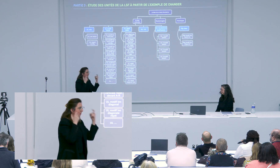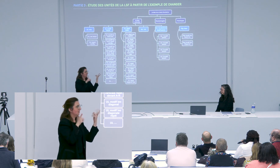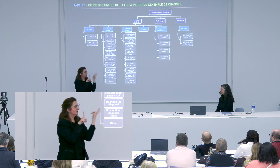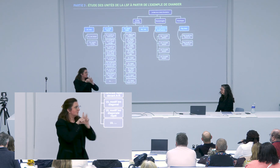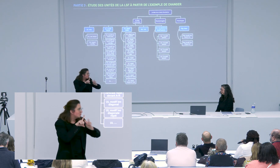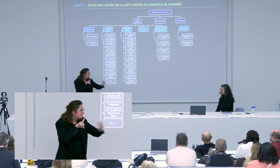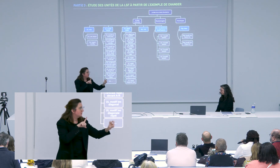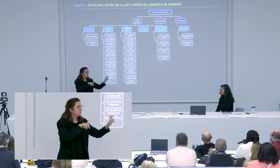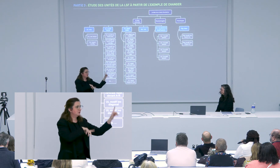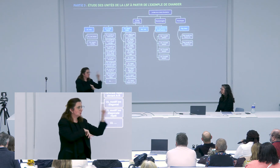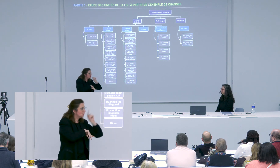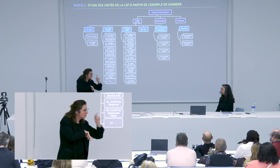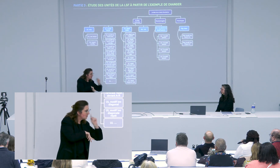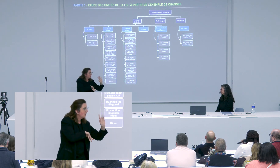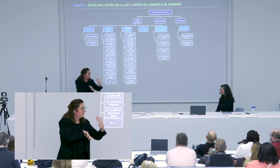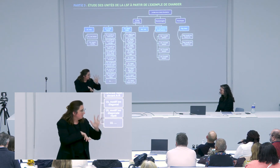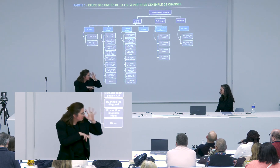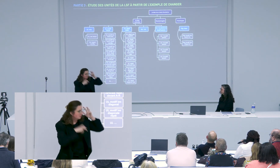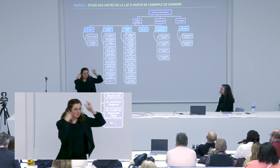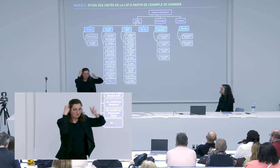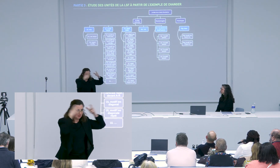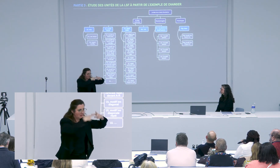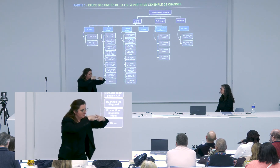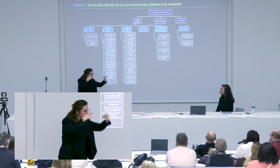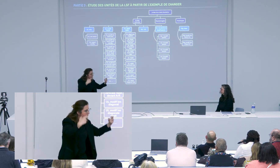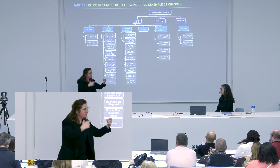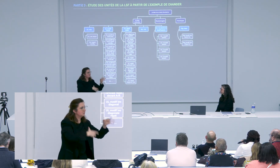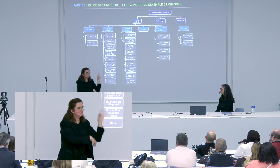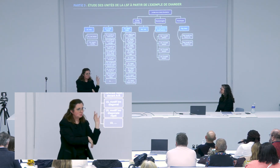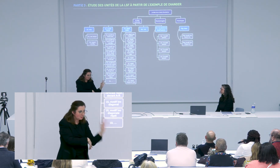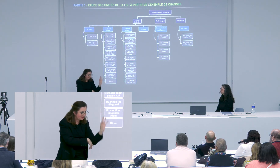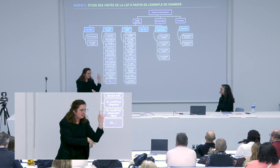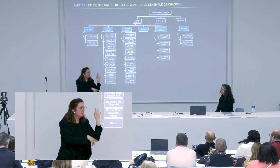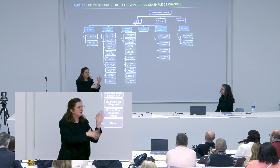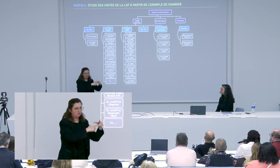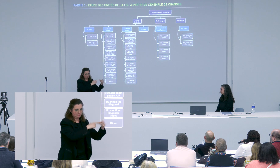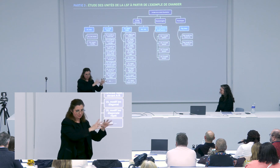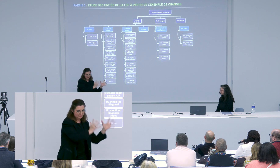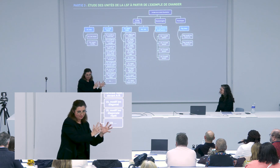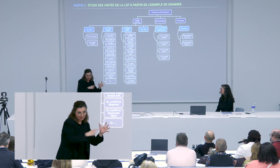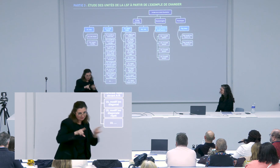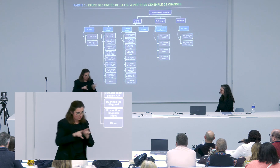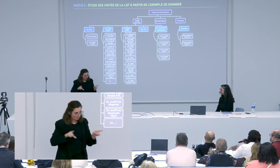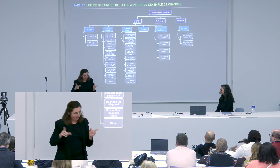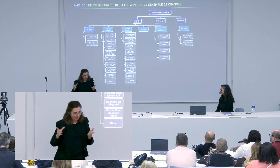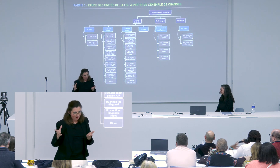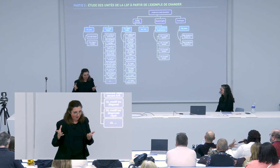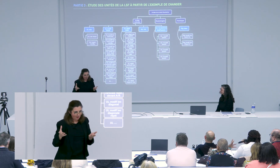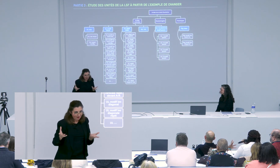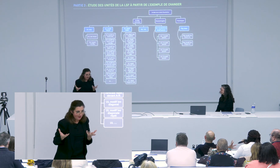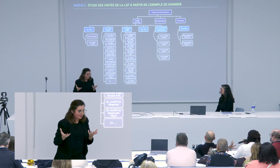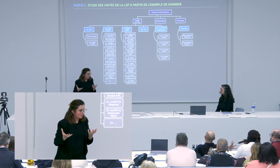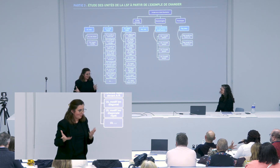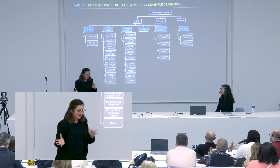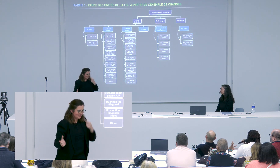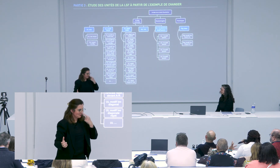tu es ouverte d'esprit oui tu as intégré la théorie l'approche thémiologique de Christian Cuxac et toute l'équipe avec Brigitte